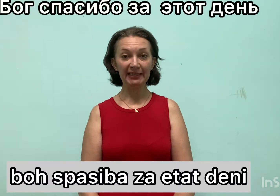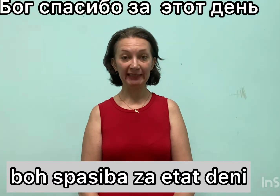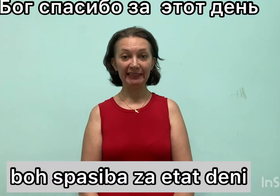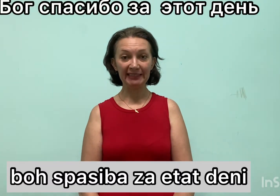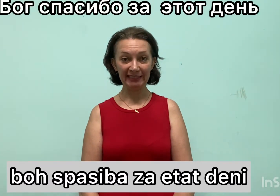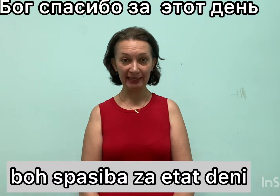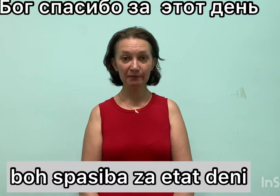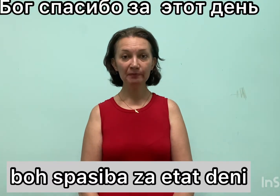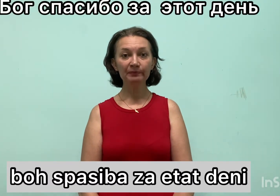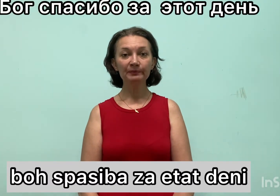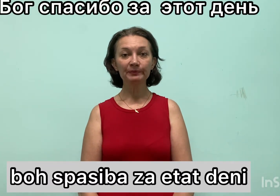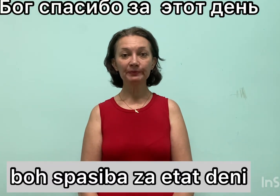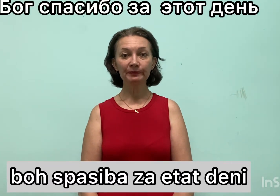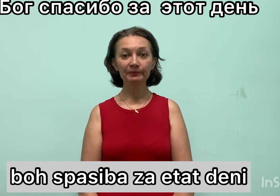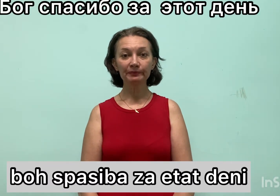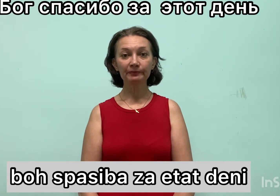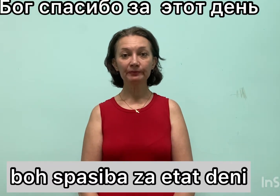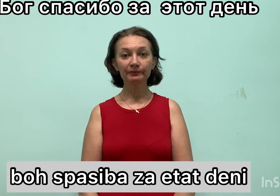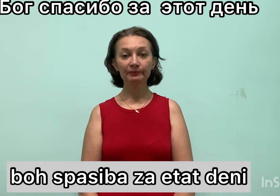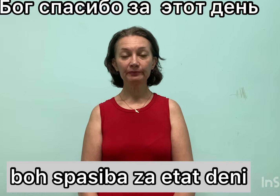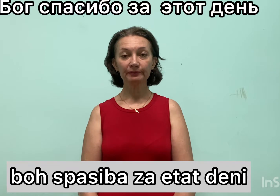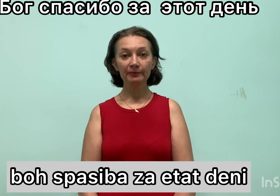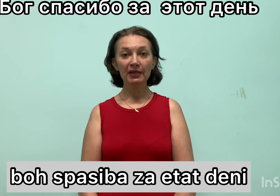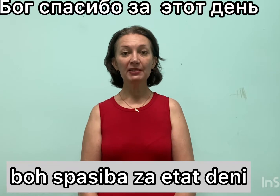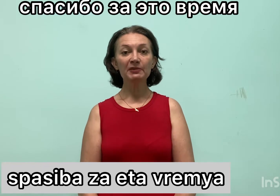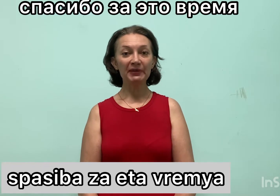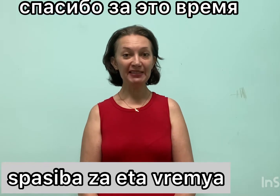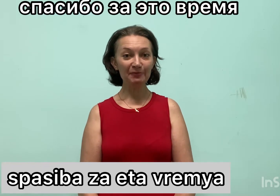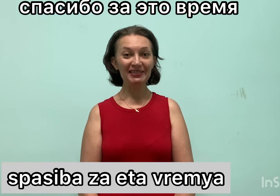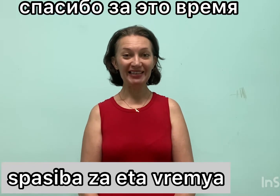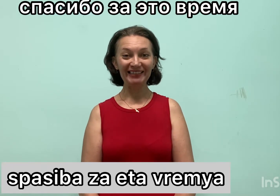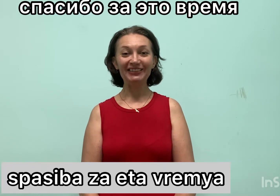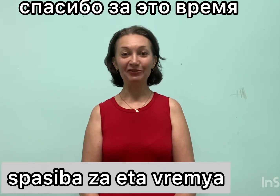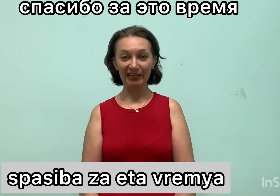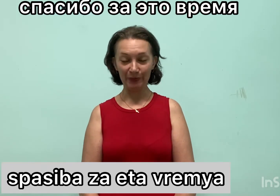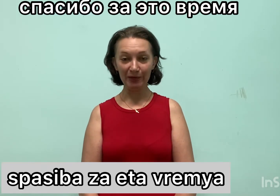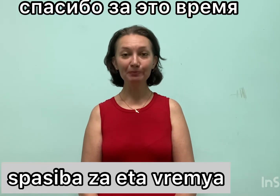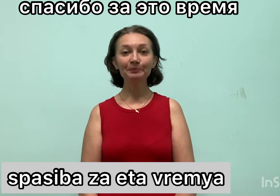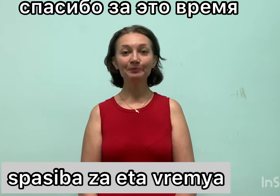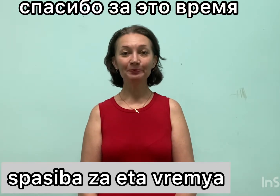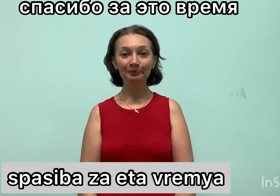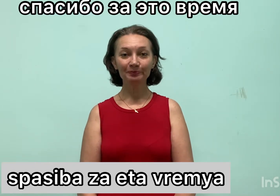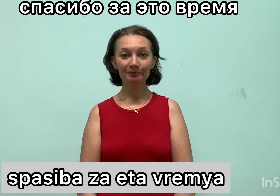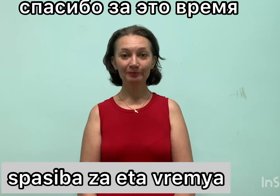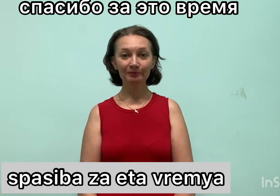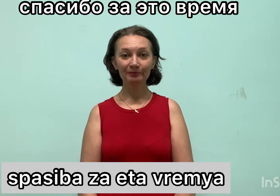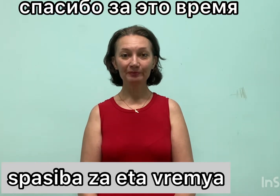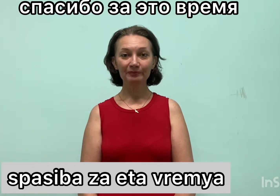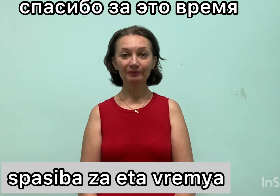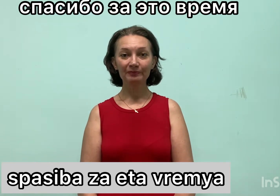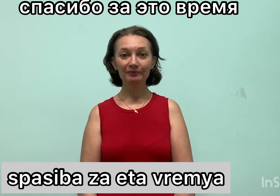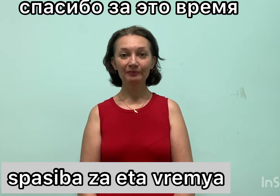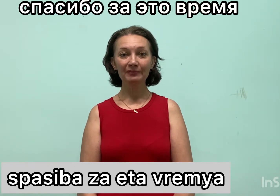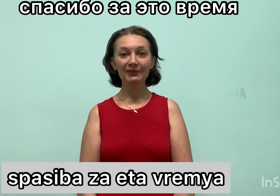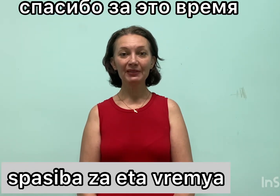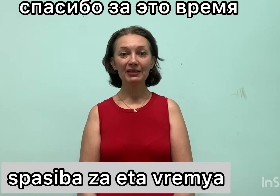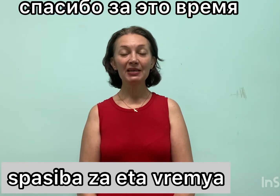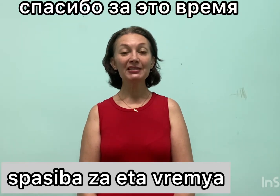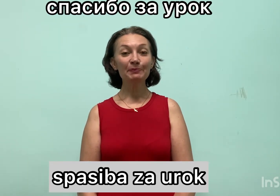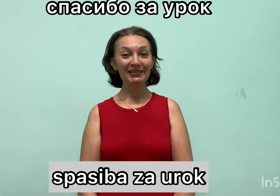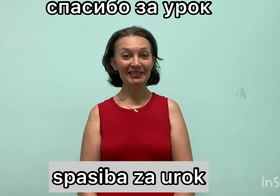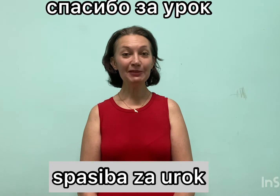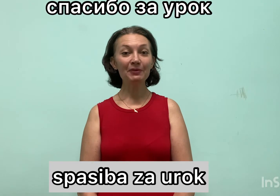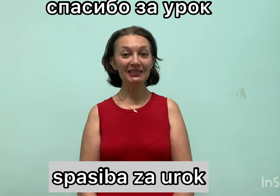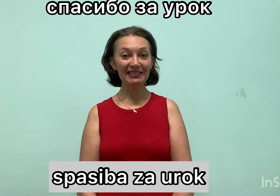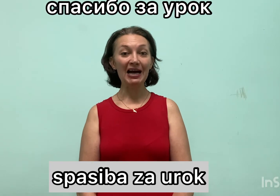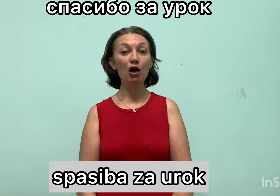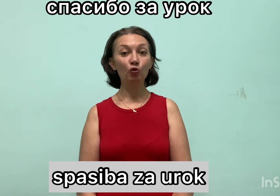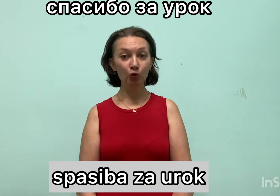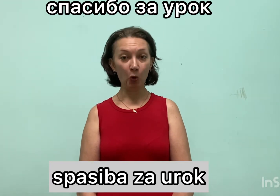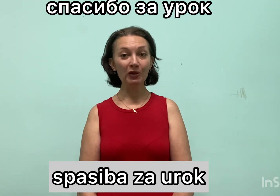Урок.